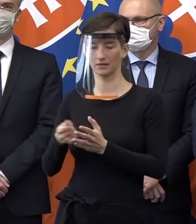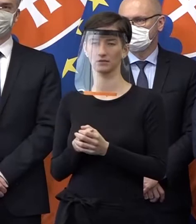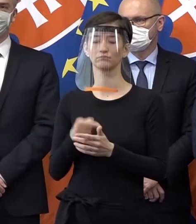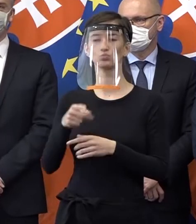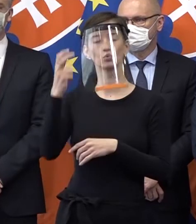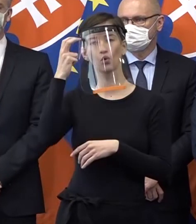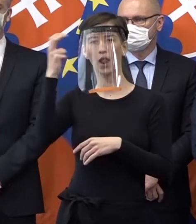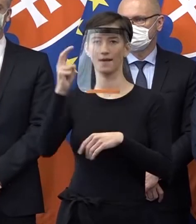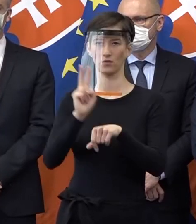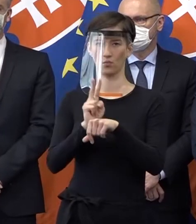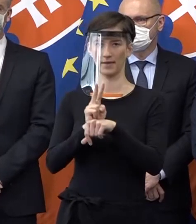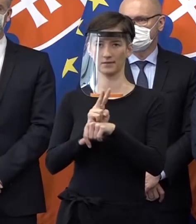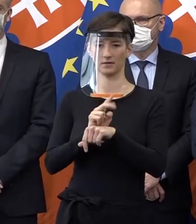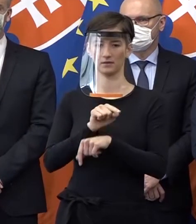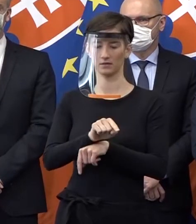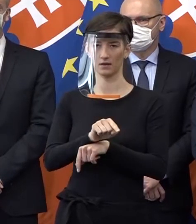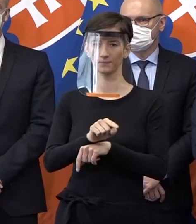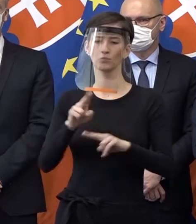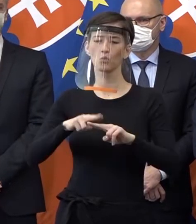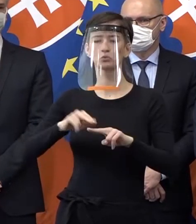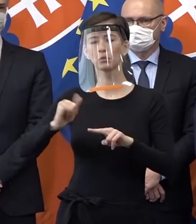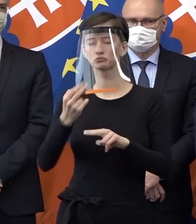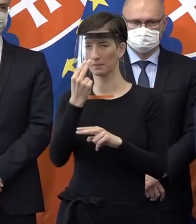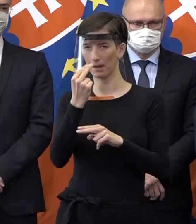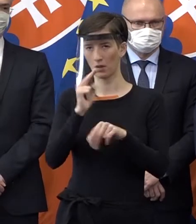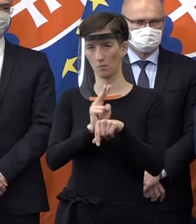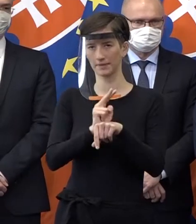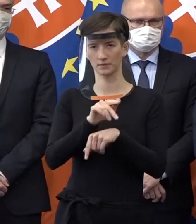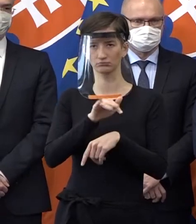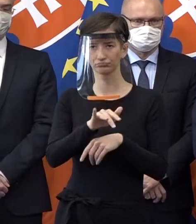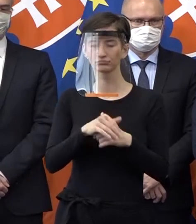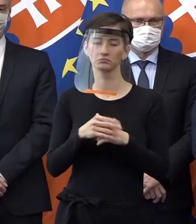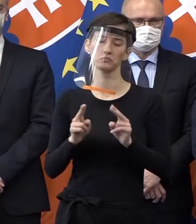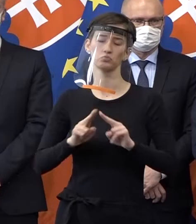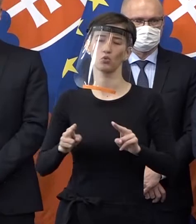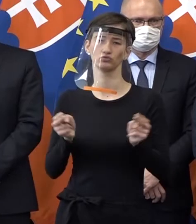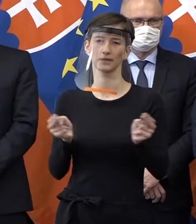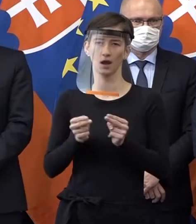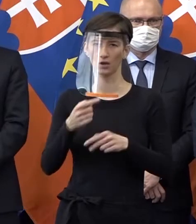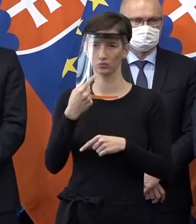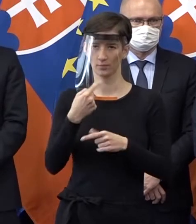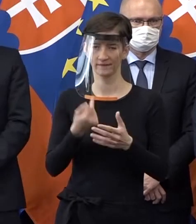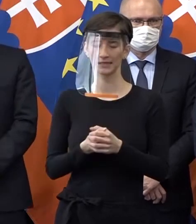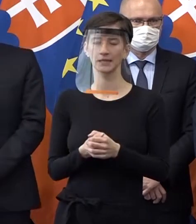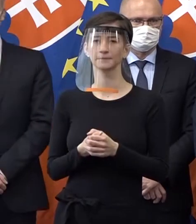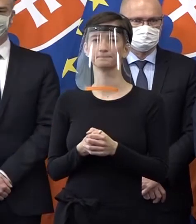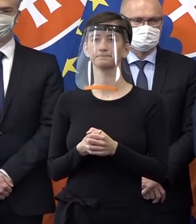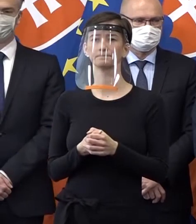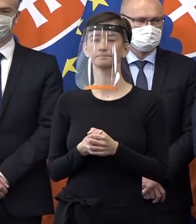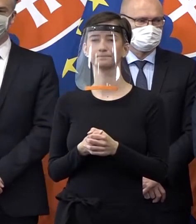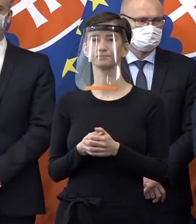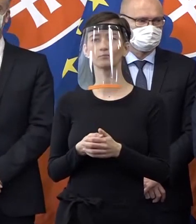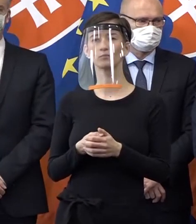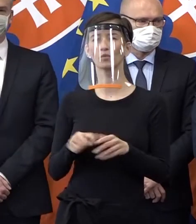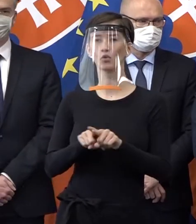ktoré potom navezujú dielčie opatrenia, ktoré môžem teda ako v krátkosti vymenovať. Pozadujeme,